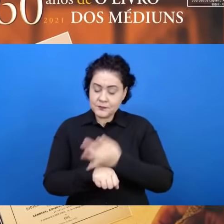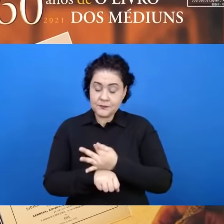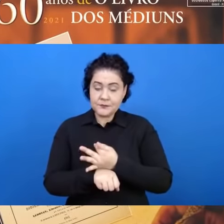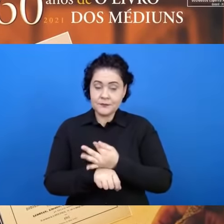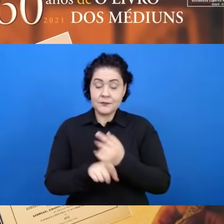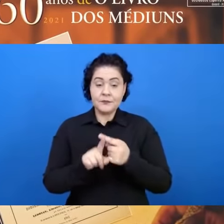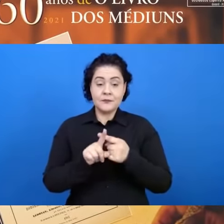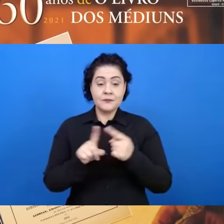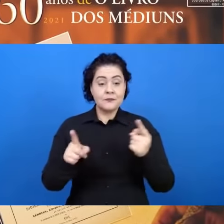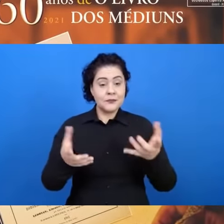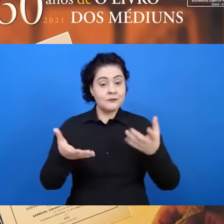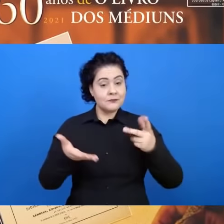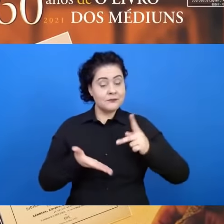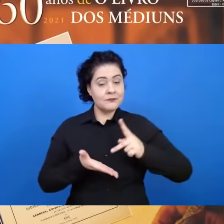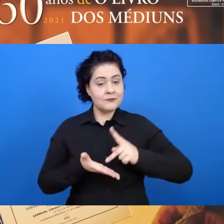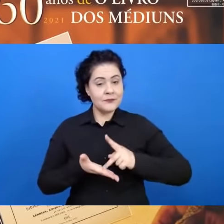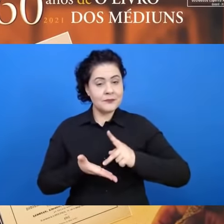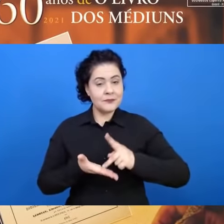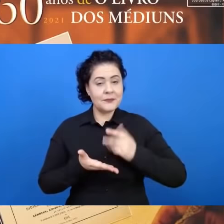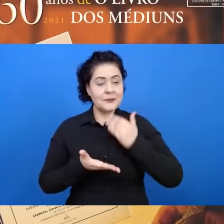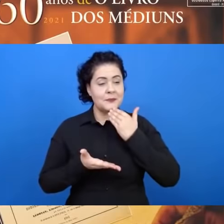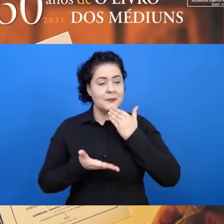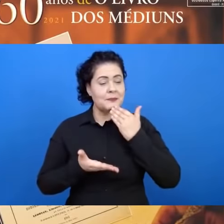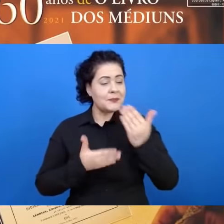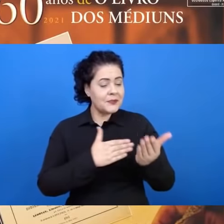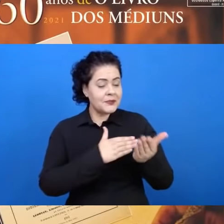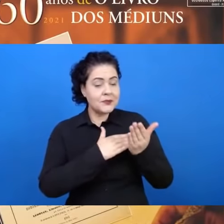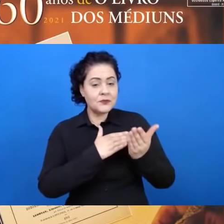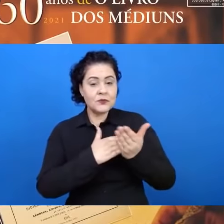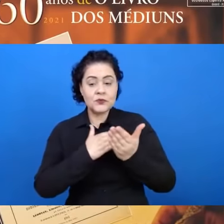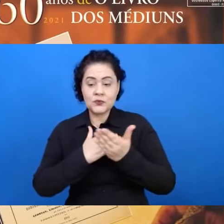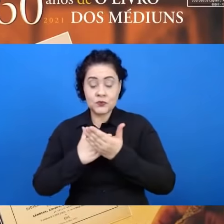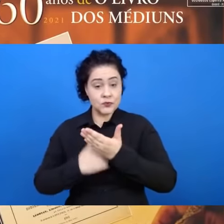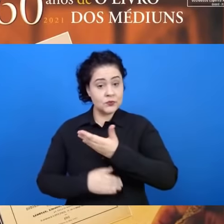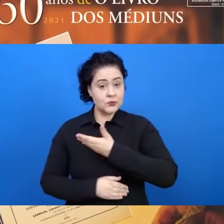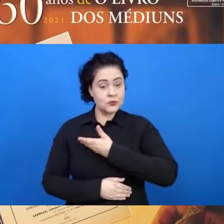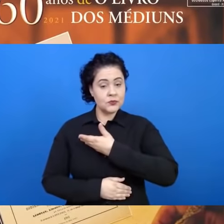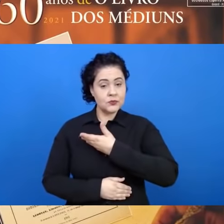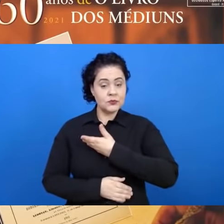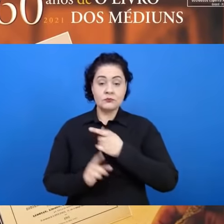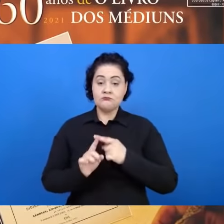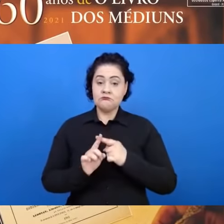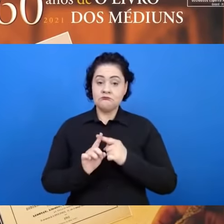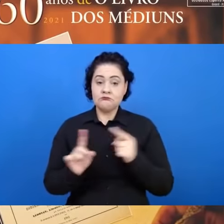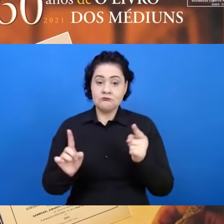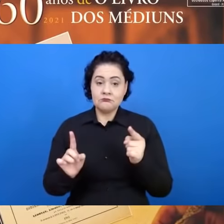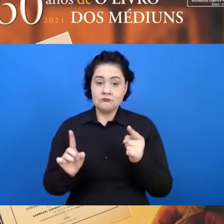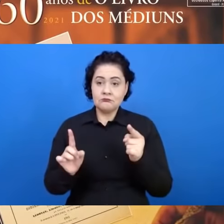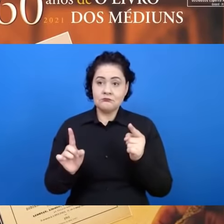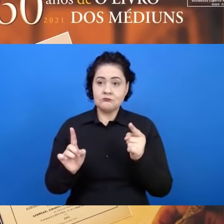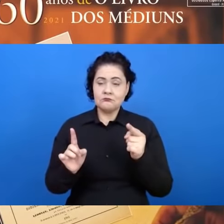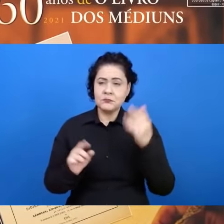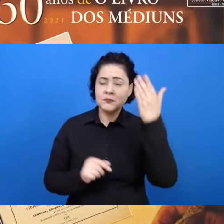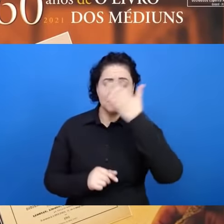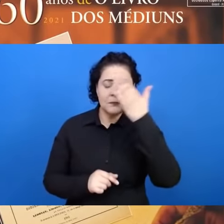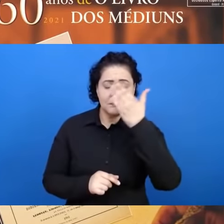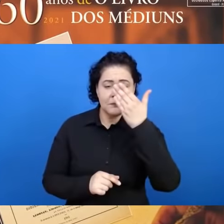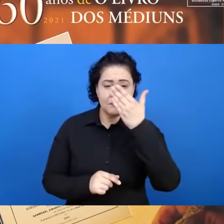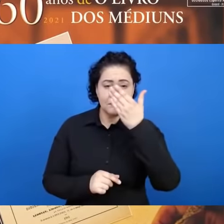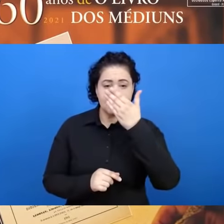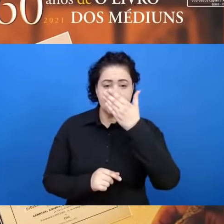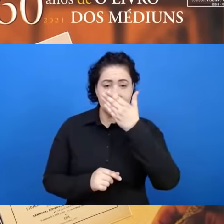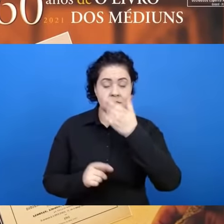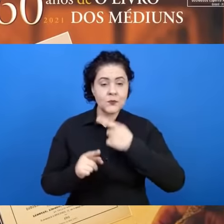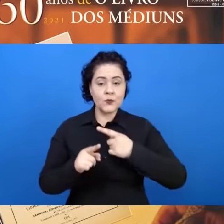-se, pedir socorro aos companheiros, mas não os vê, apesar da